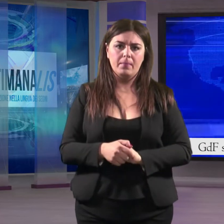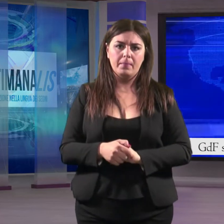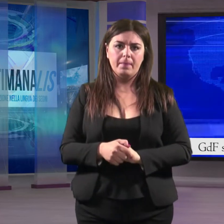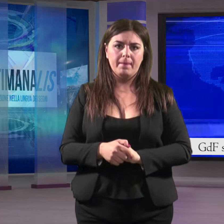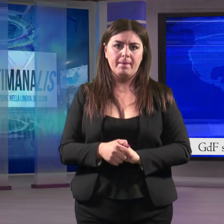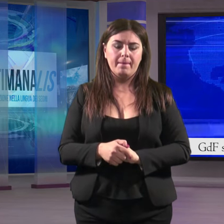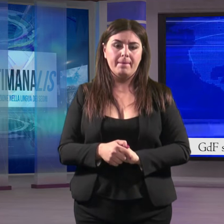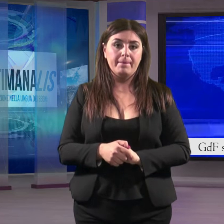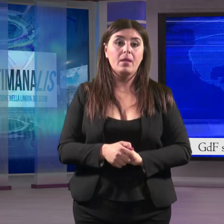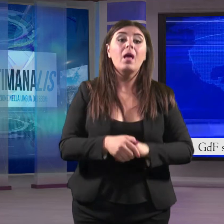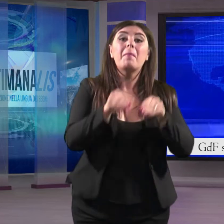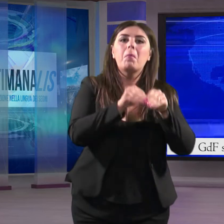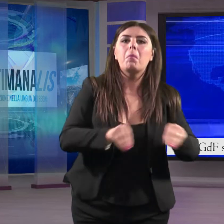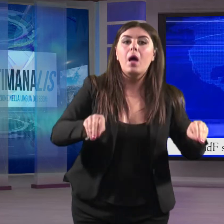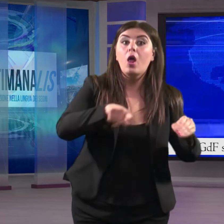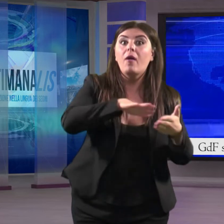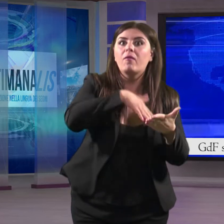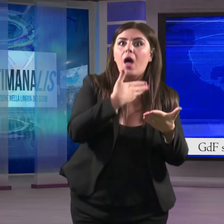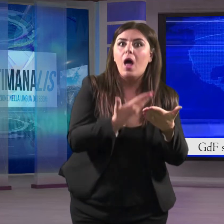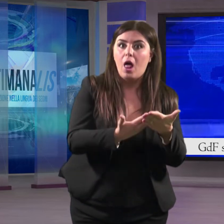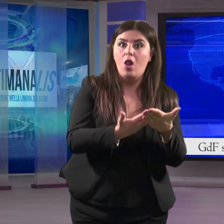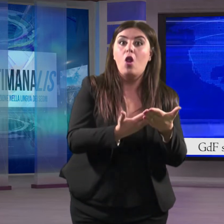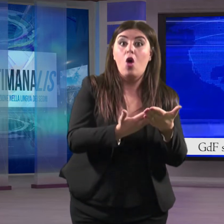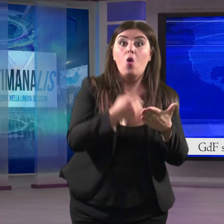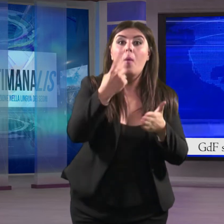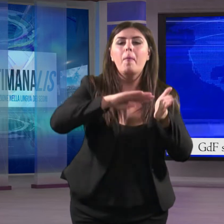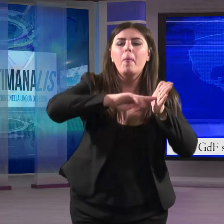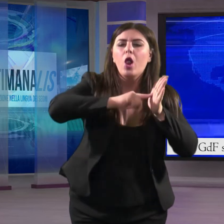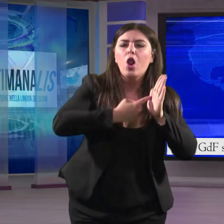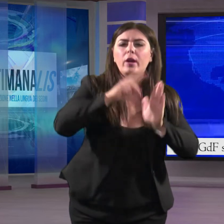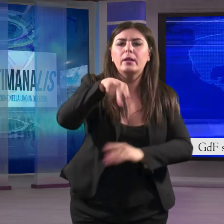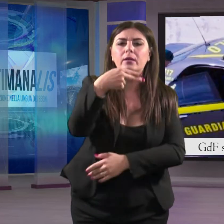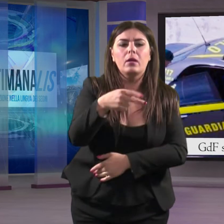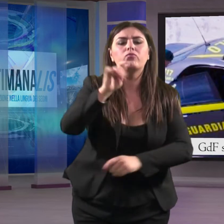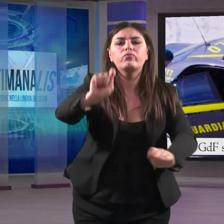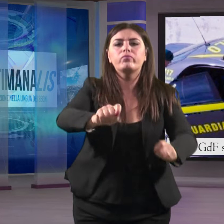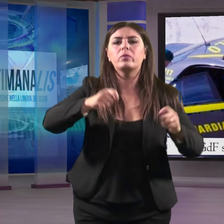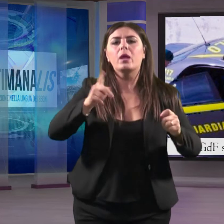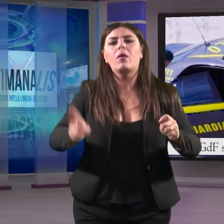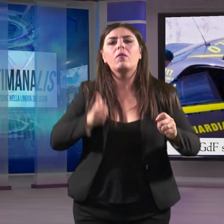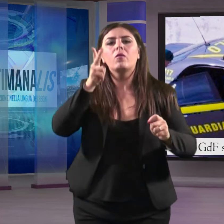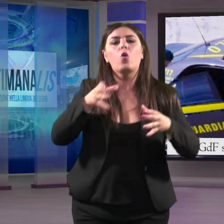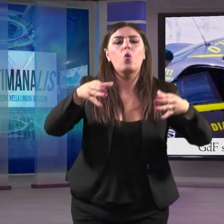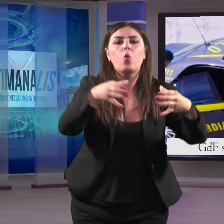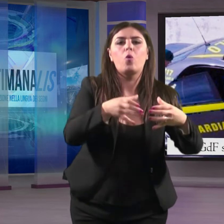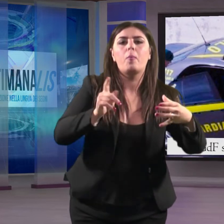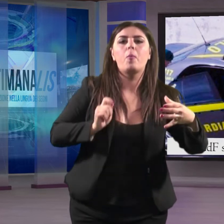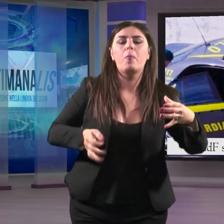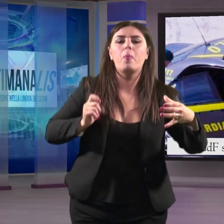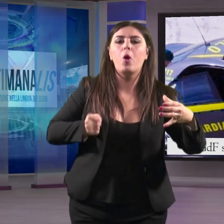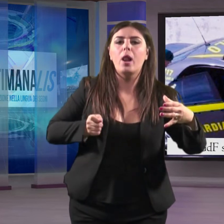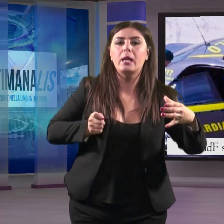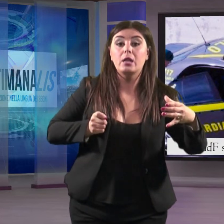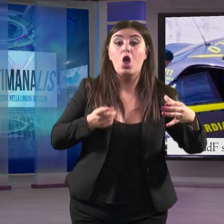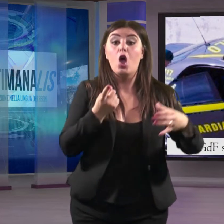Beni per un valore di oltre un milione di euro sono stati sequestrati dai finanzieri del nucleo di polizia